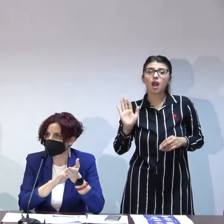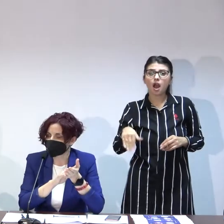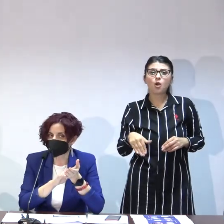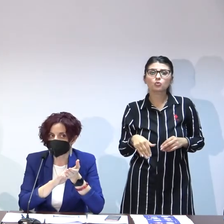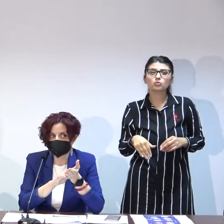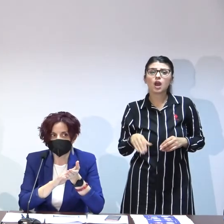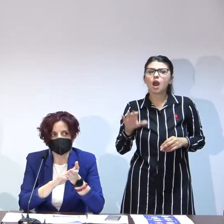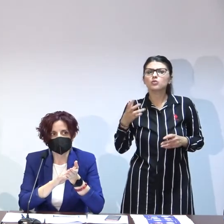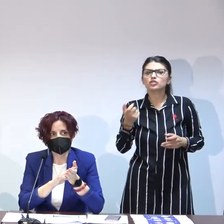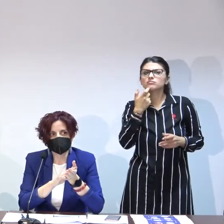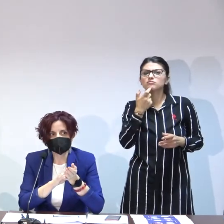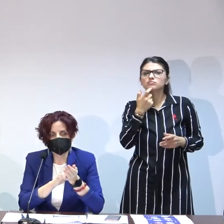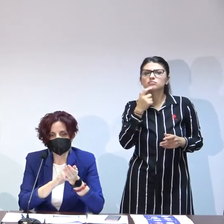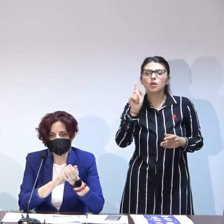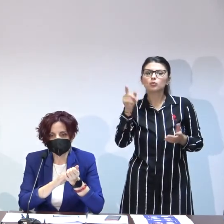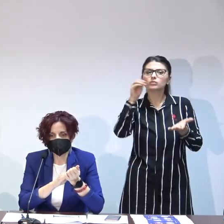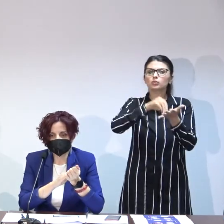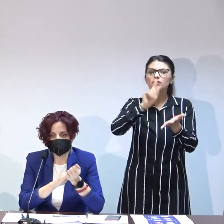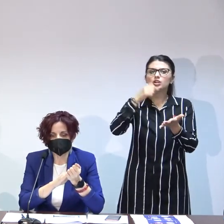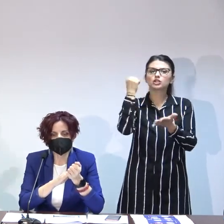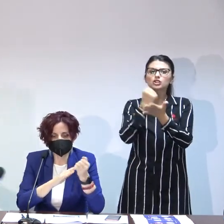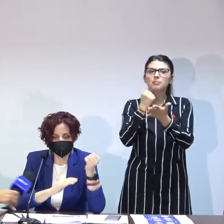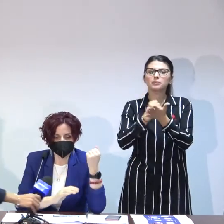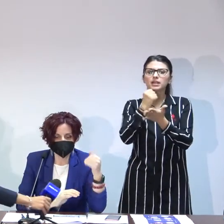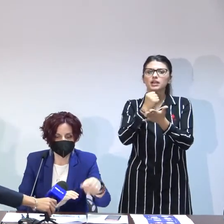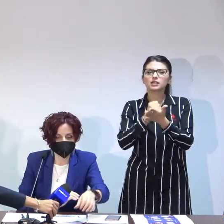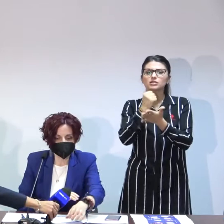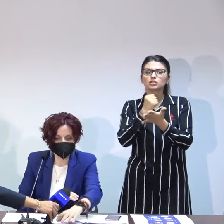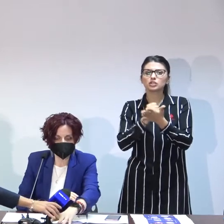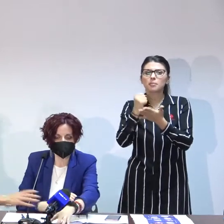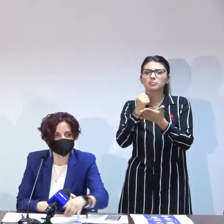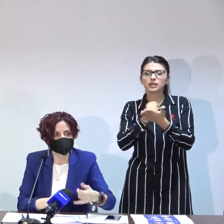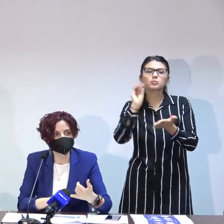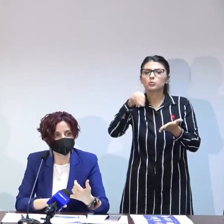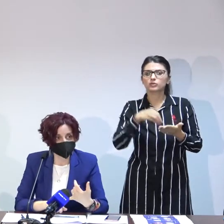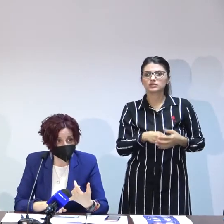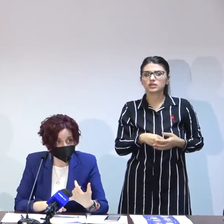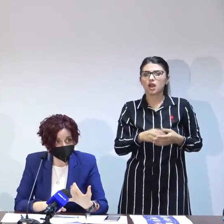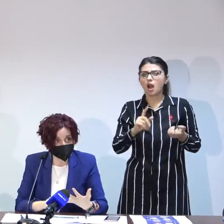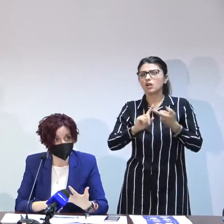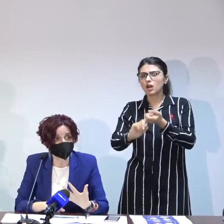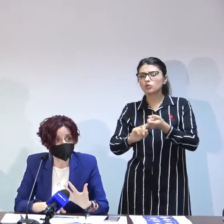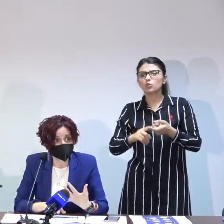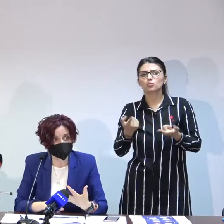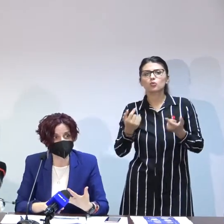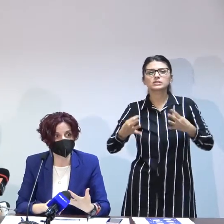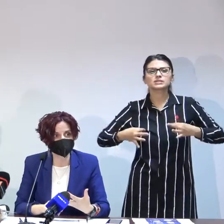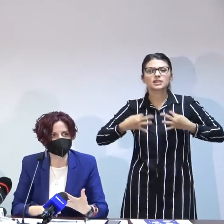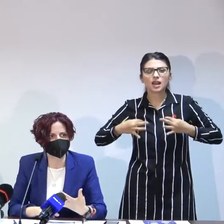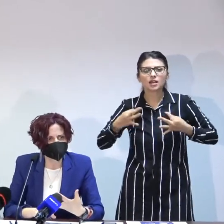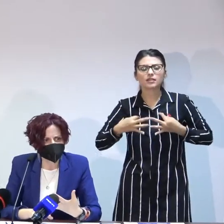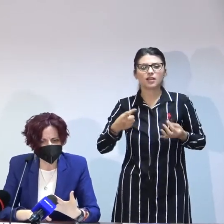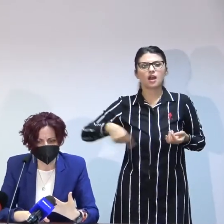puse în ceea ce privește diferite lucruri legate de sănătatea lor de profilul lor